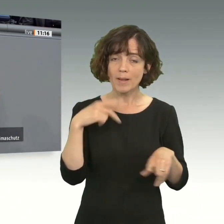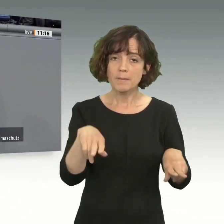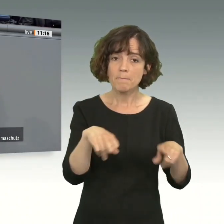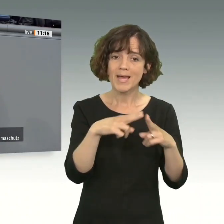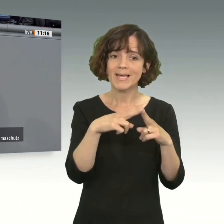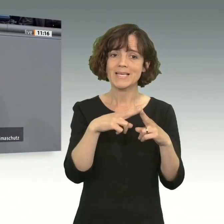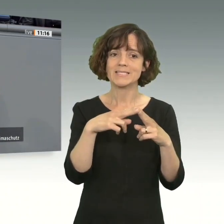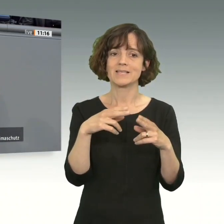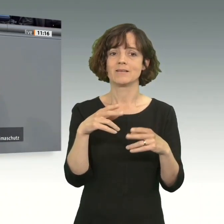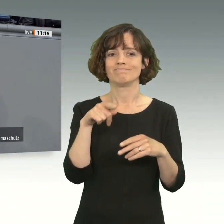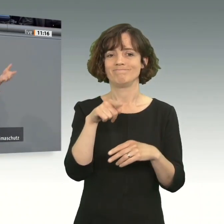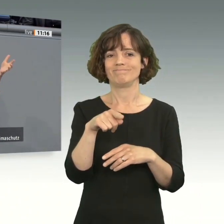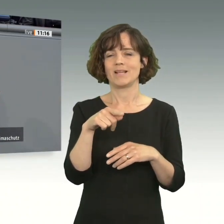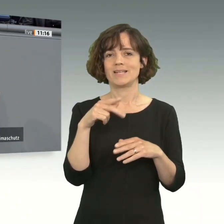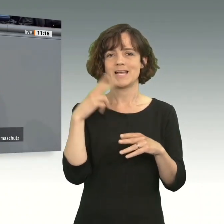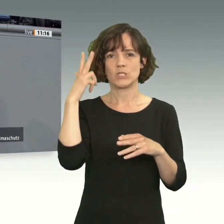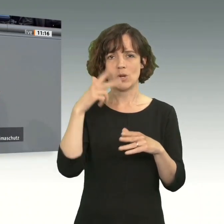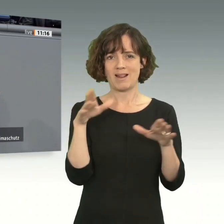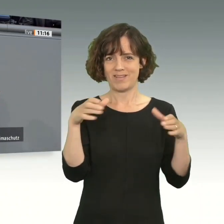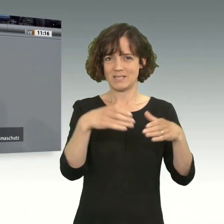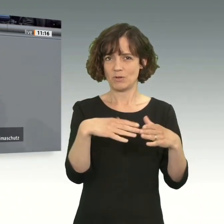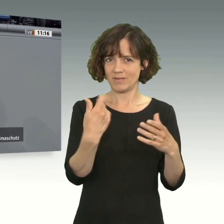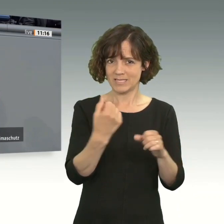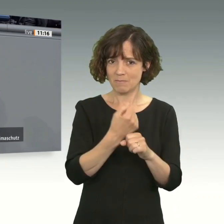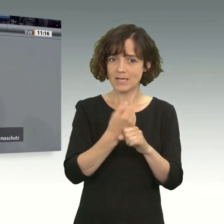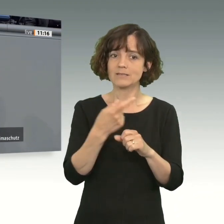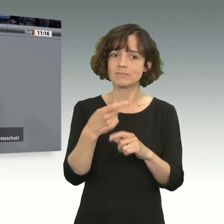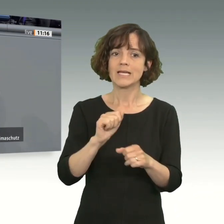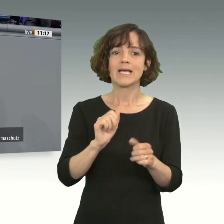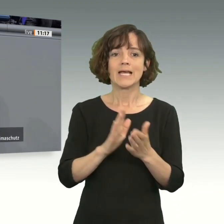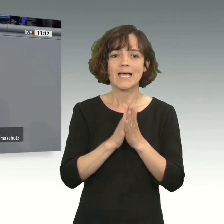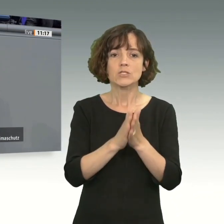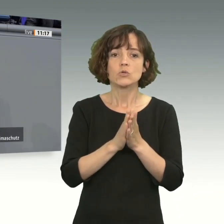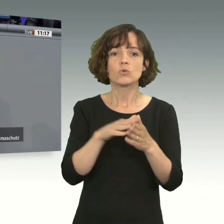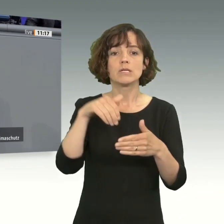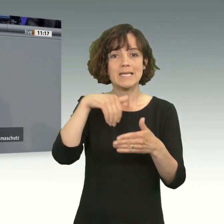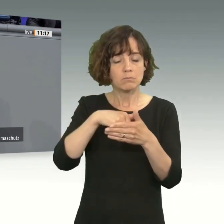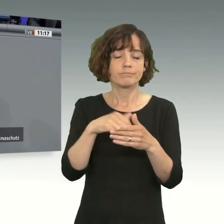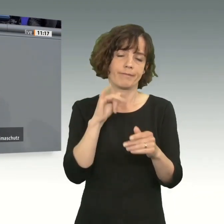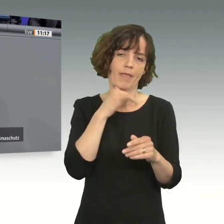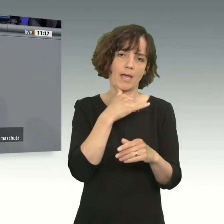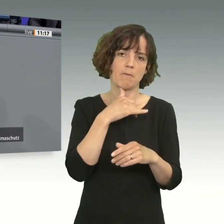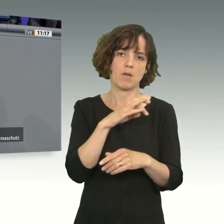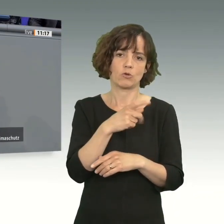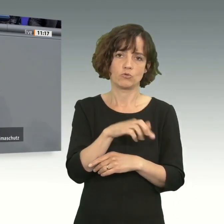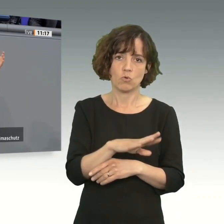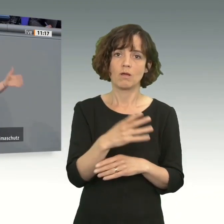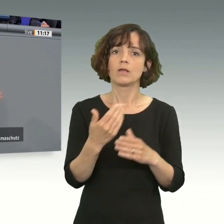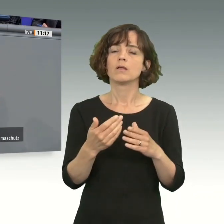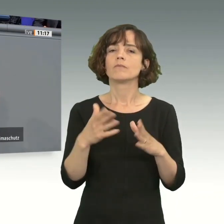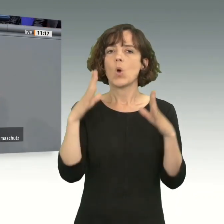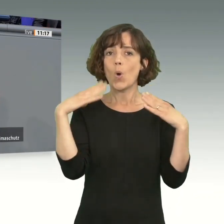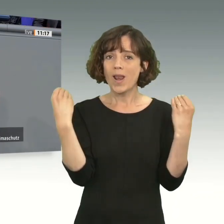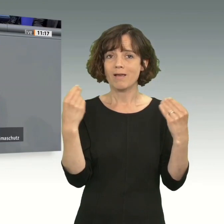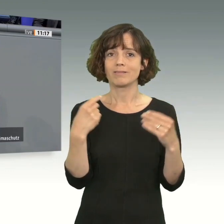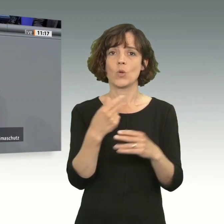in der Assemblée nationale verabschiedet wurde? Da ist eine Resolution, wo de facto Nein zum Mercosur drinsteht. Haben Sie mitbekommen, was im niederländischen Parlament passiert ist, was im